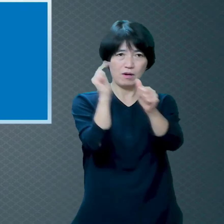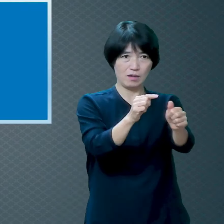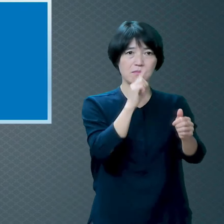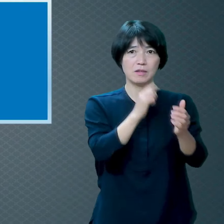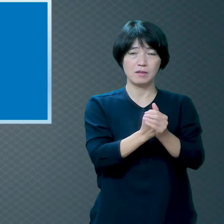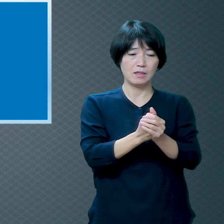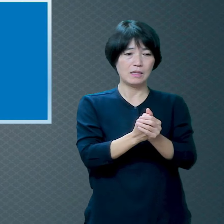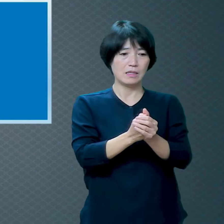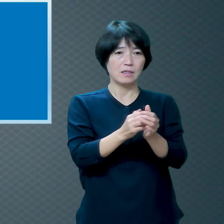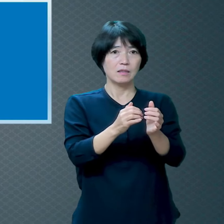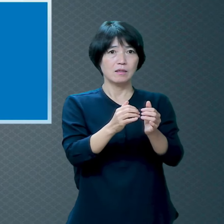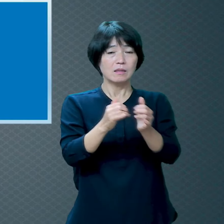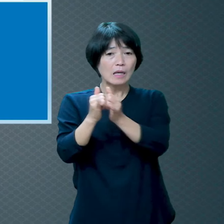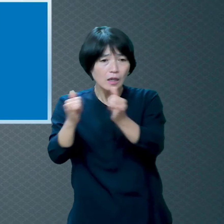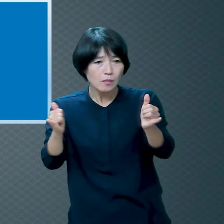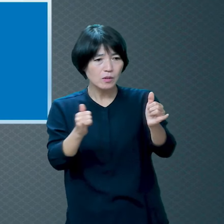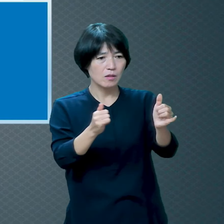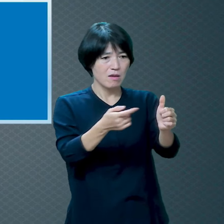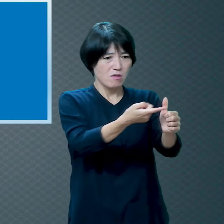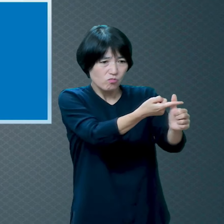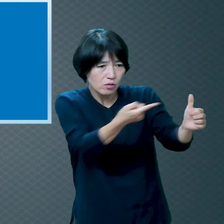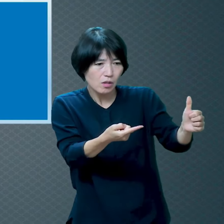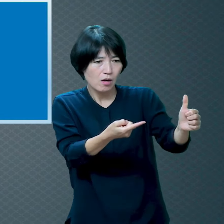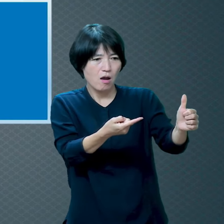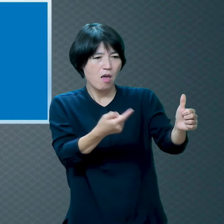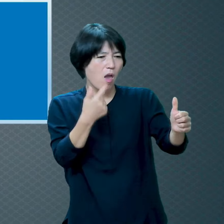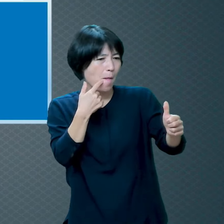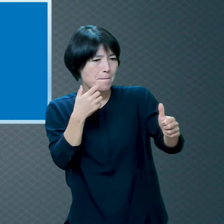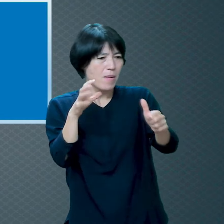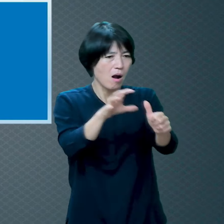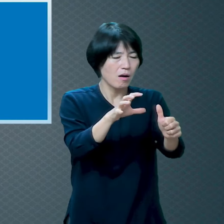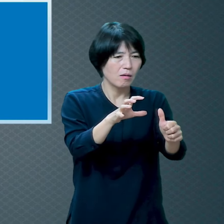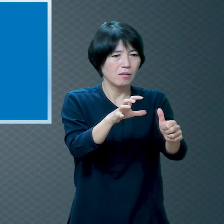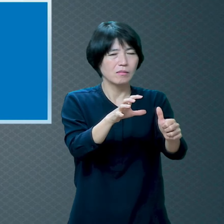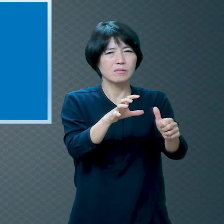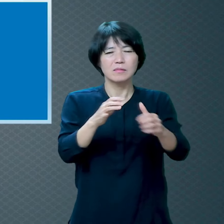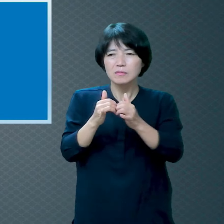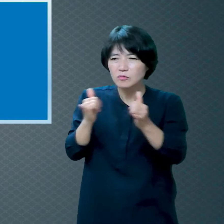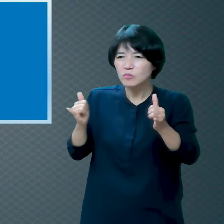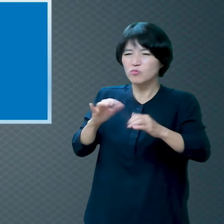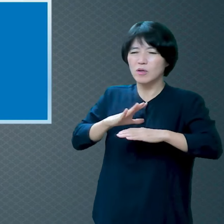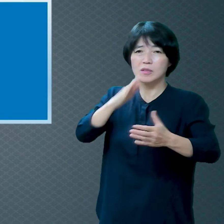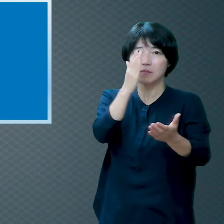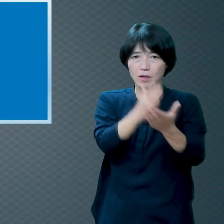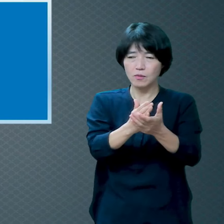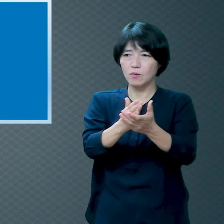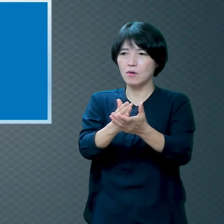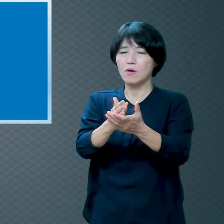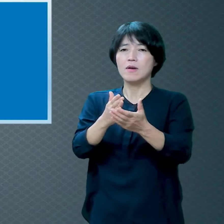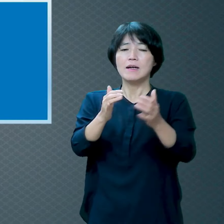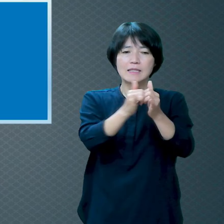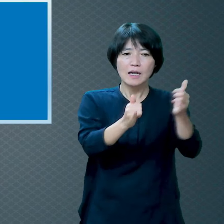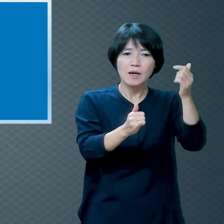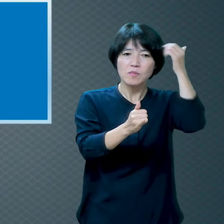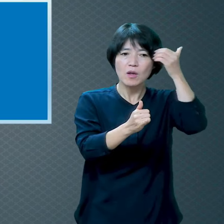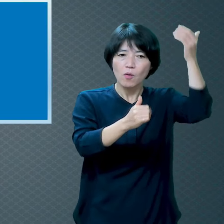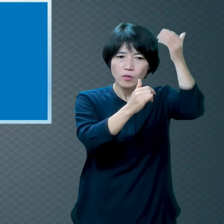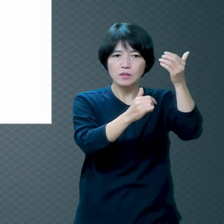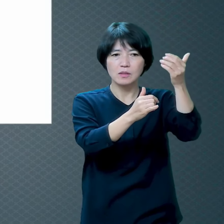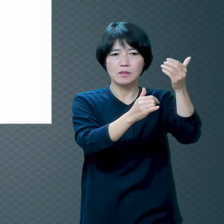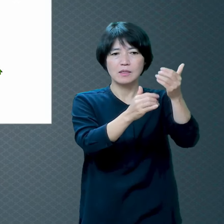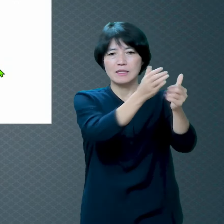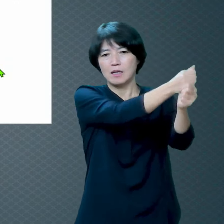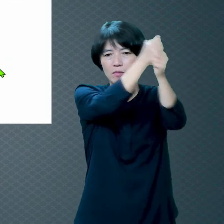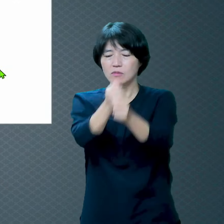그게 무서운 게 아니에요 내 몸과 함께 영혼을 지옥에 집어넣는 권세 있는 하나님이